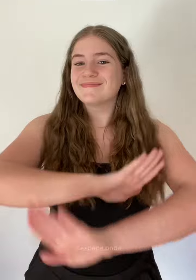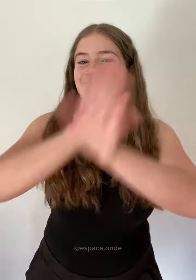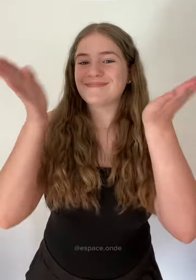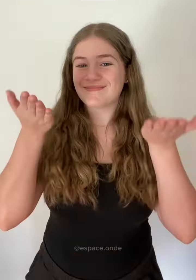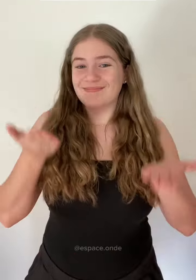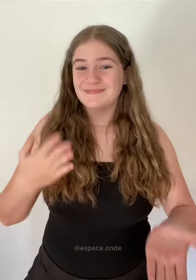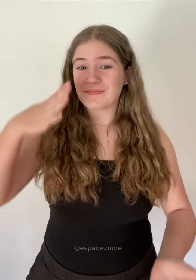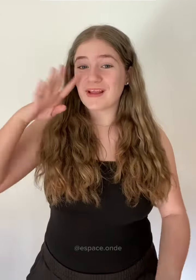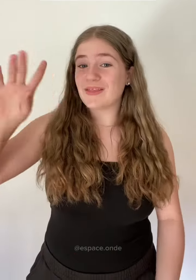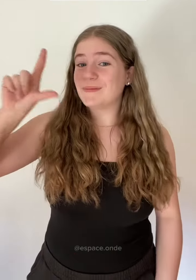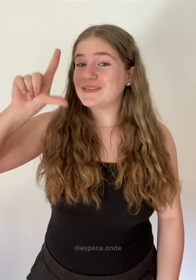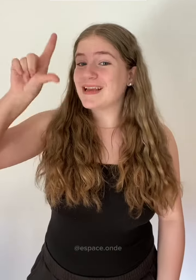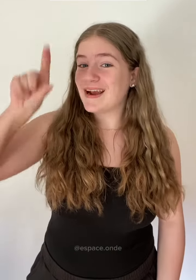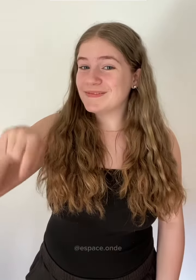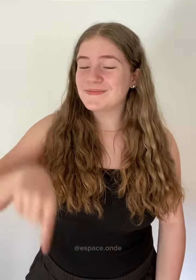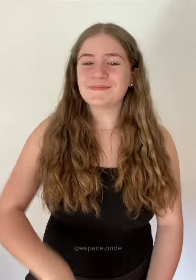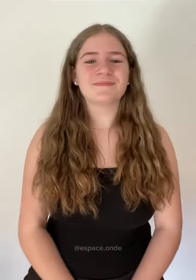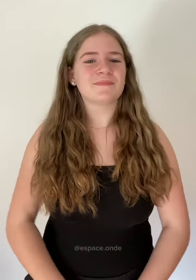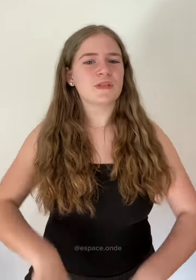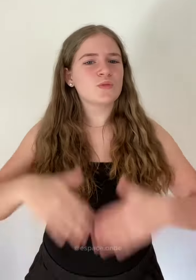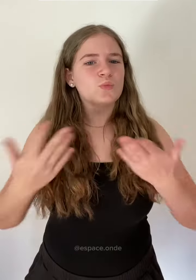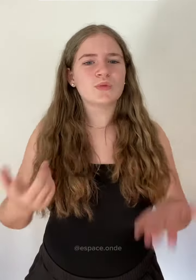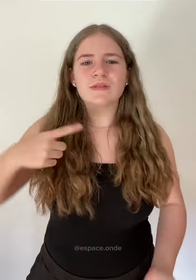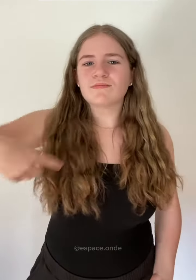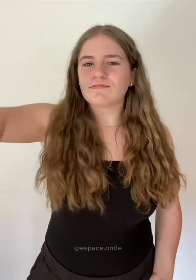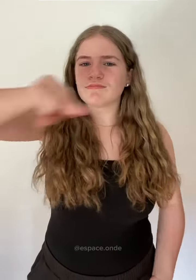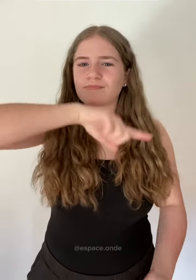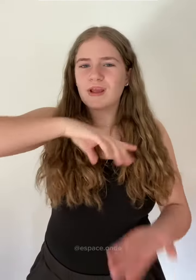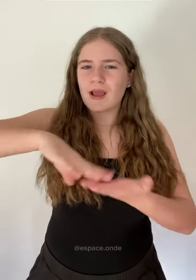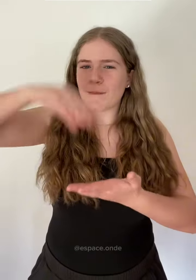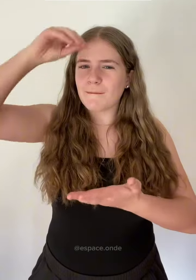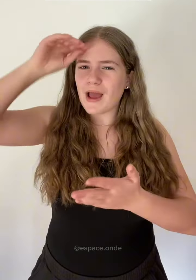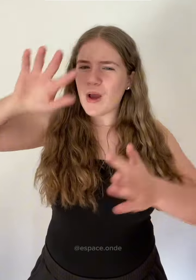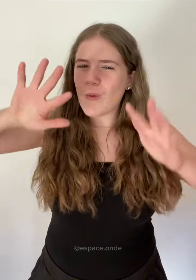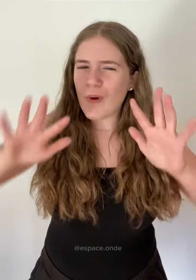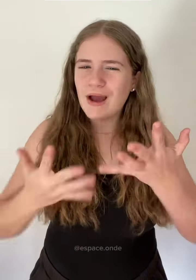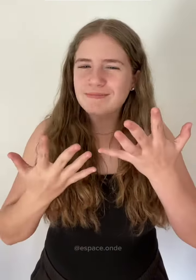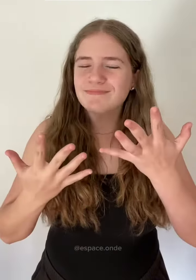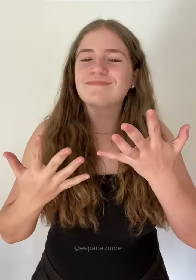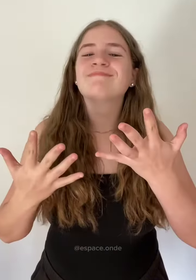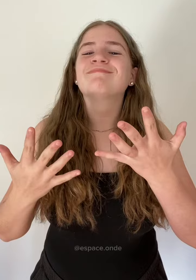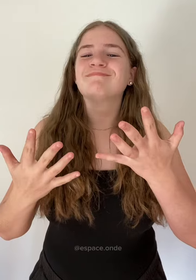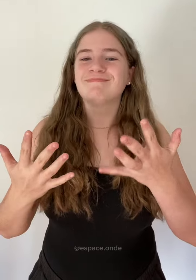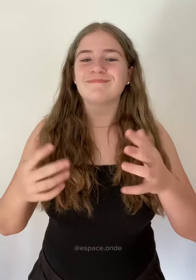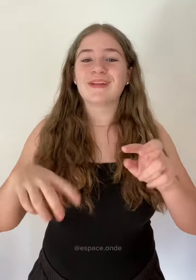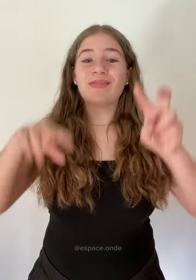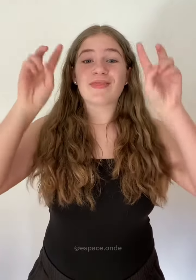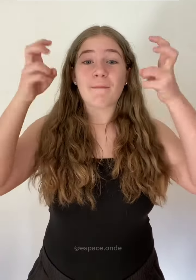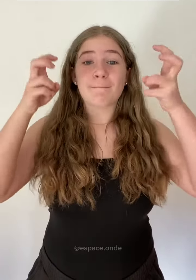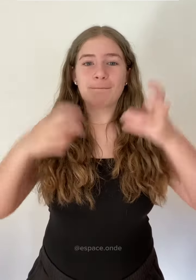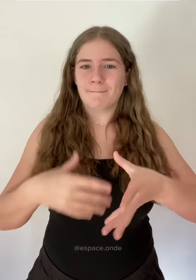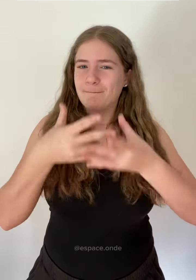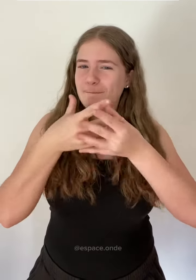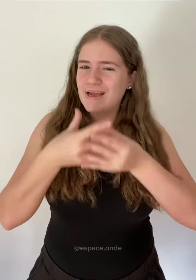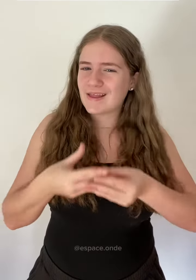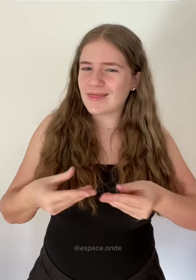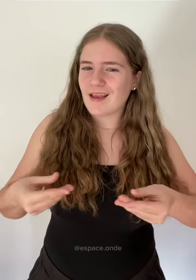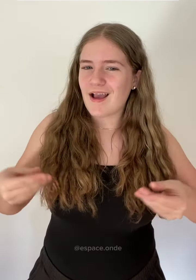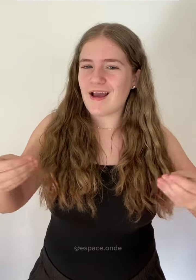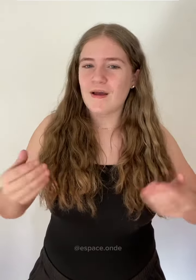Allô, c'est Améliane de Lundi LSQ. Aujourd'hui, vous apprenez quoi? Le thème printemps,